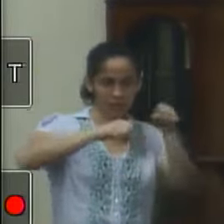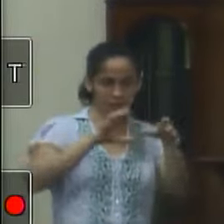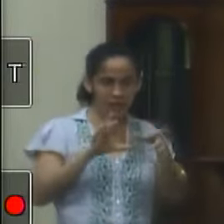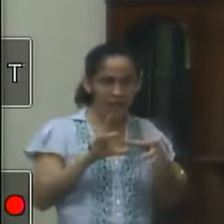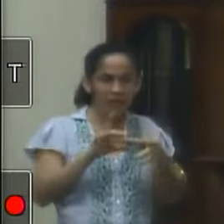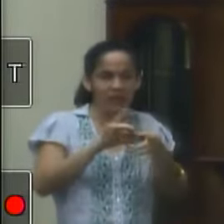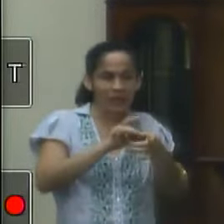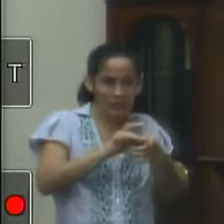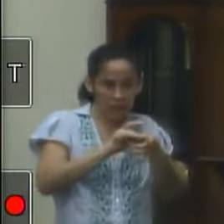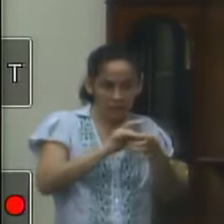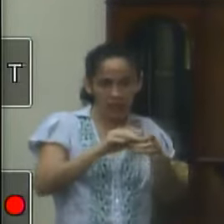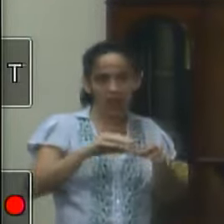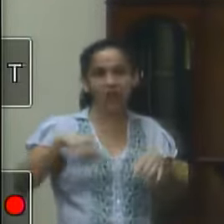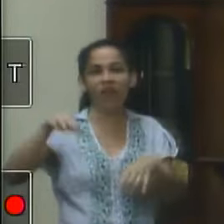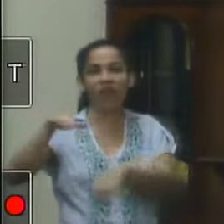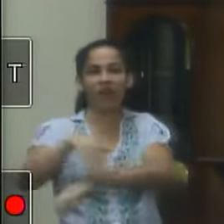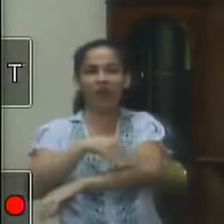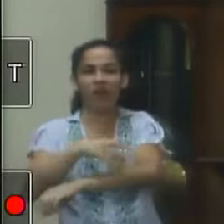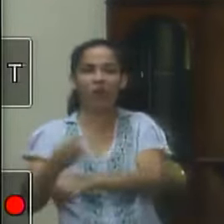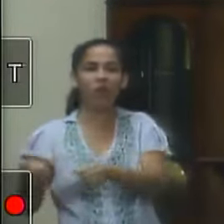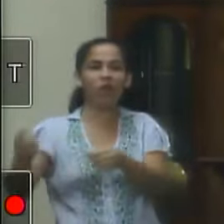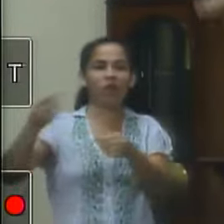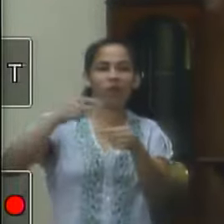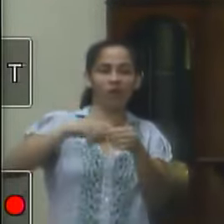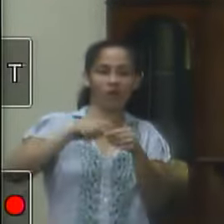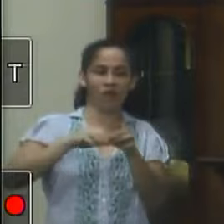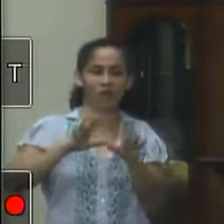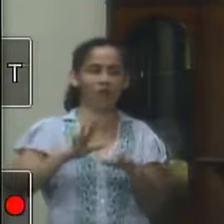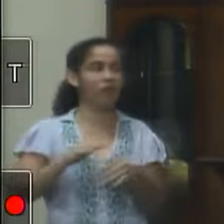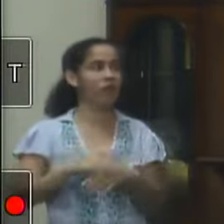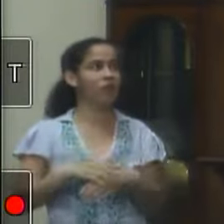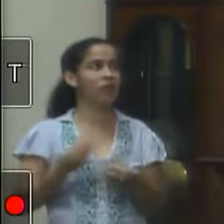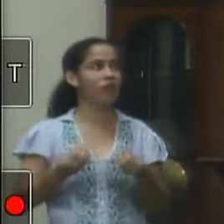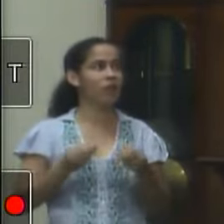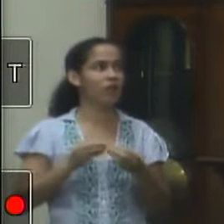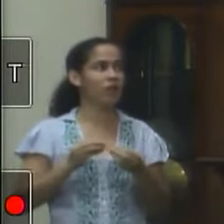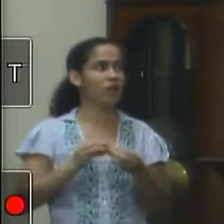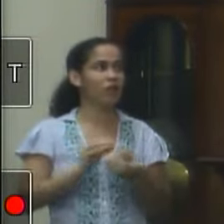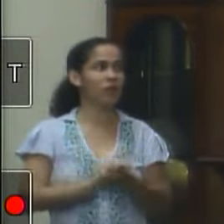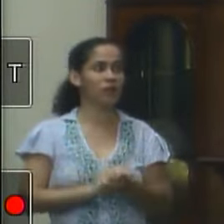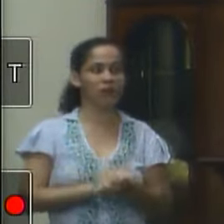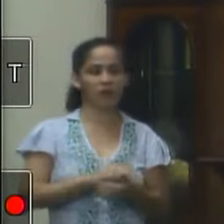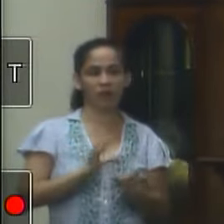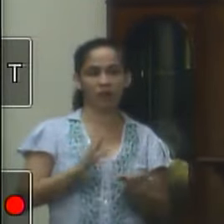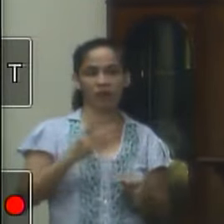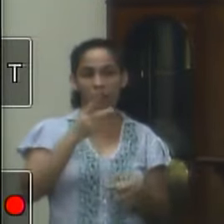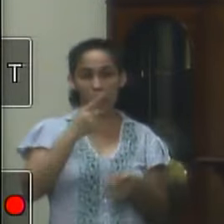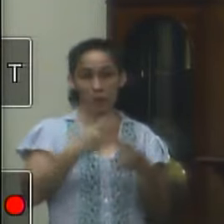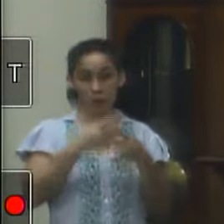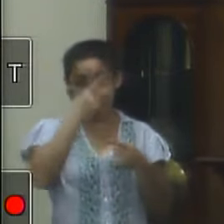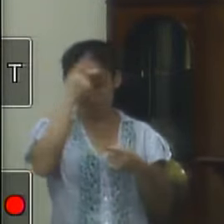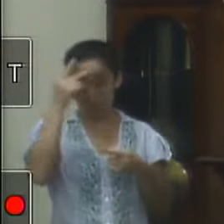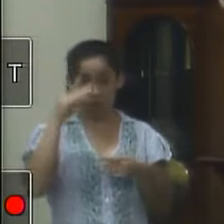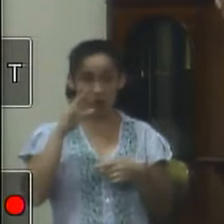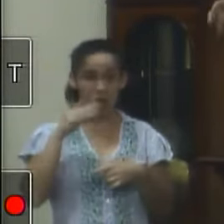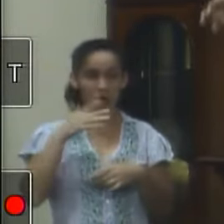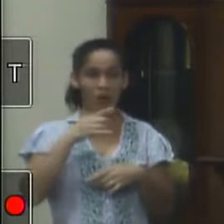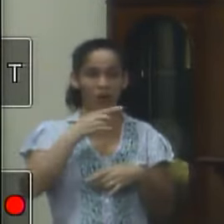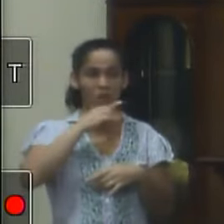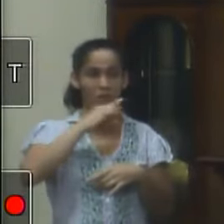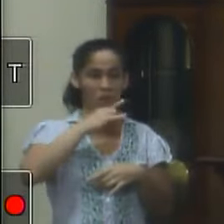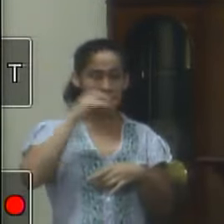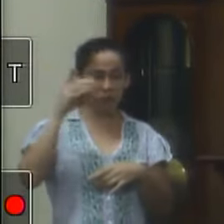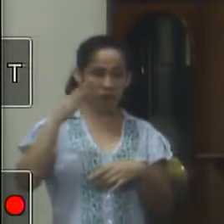pessoas vão ficar lá porque lá é fresquinho tem coberto tem lugar para a pessoa sentar é óbvio que eles vão ficar lá e aí lá está tendo briga